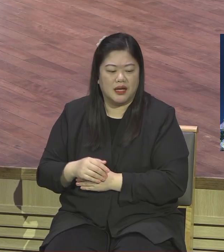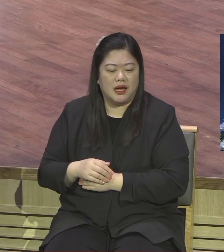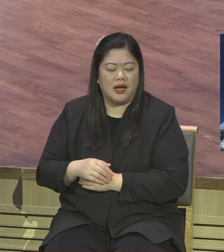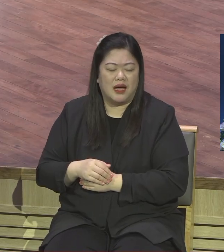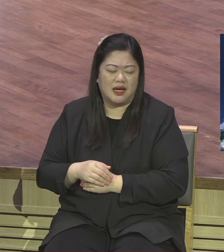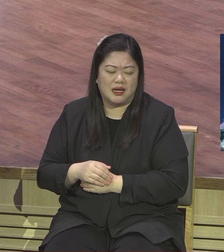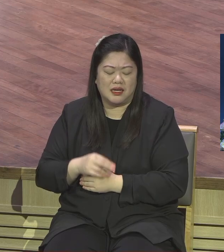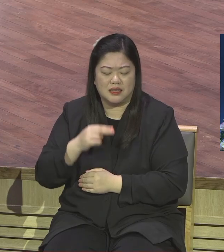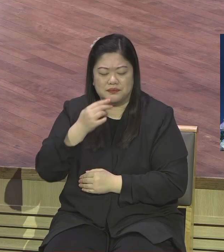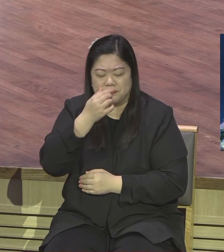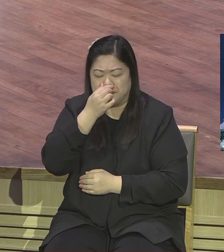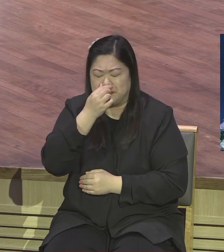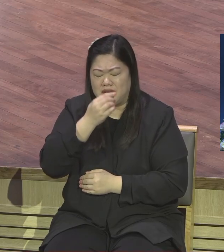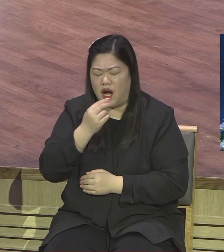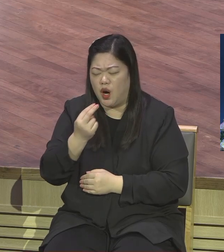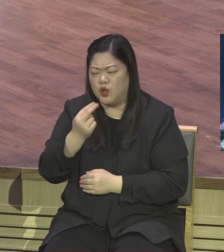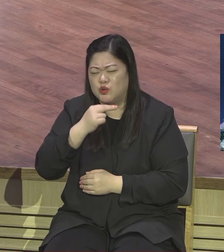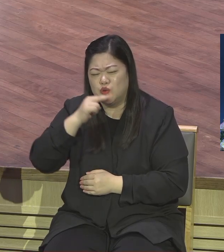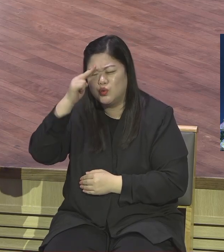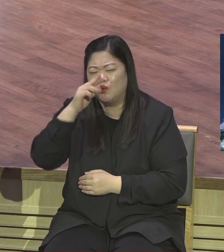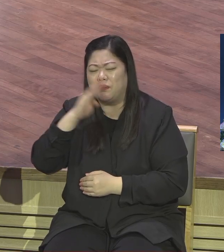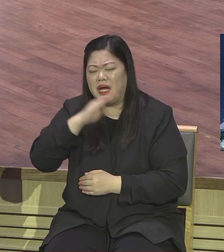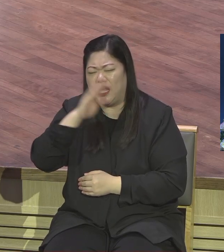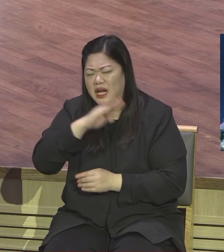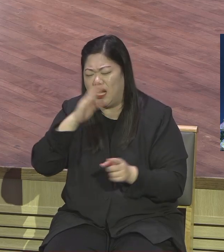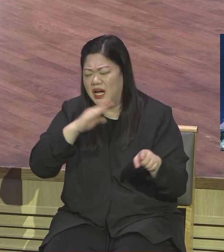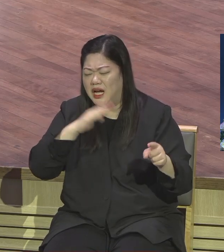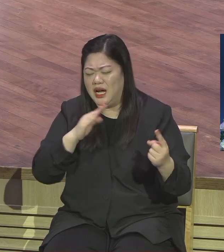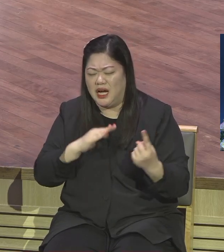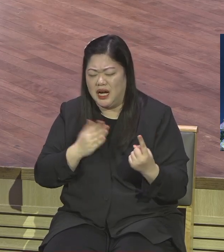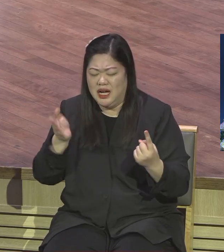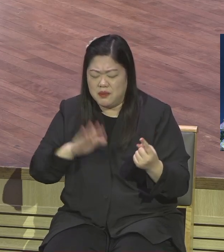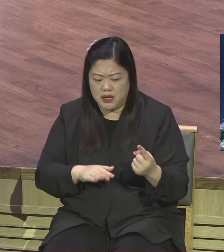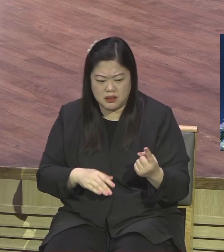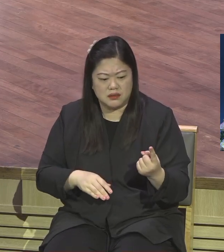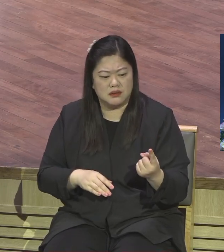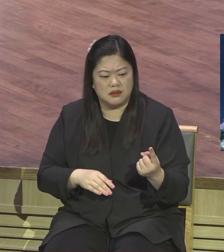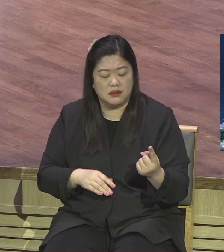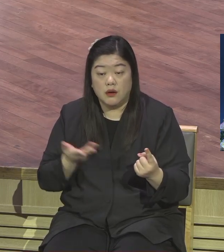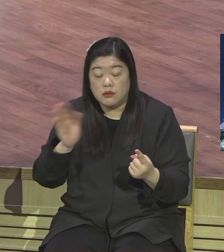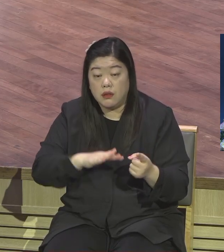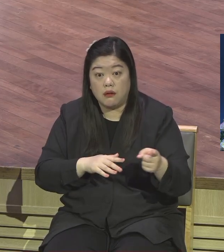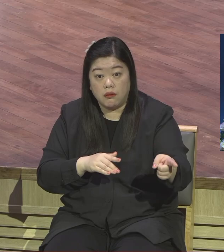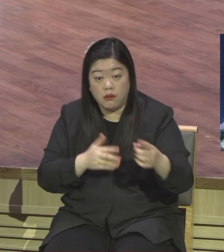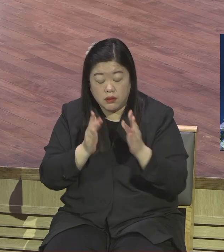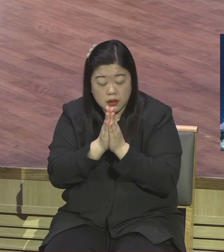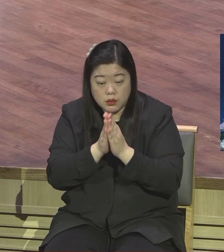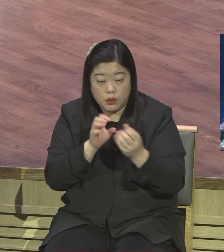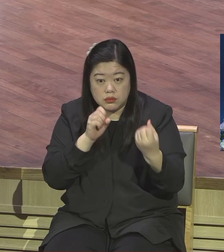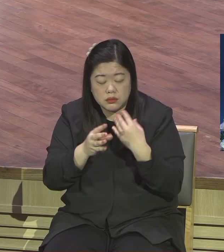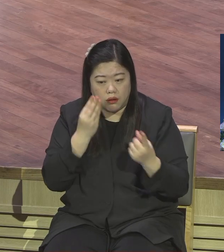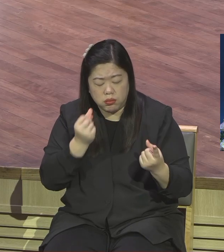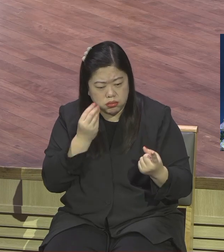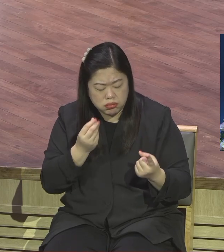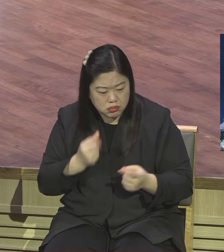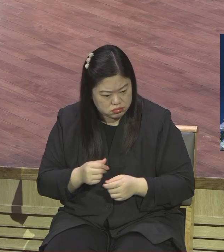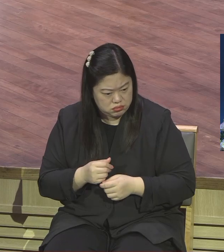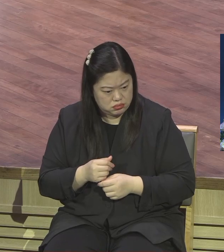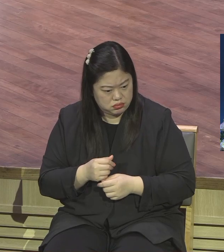술 치해가지고 집에 잠잠 되길래 교회 와서 졸고 앉았다 그래도 낫다니까요 하나님이 그 영혼을